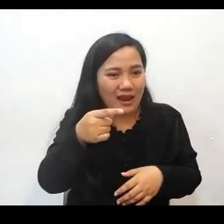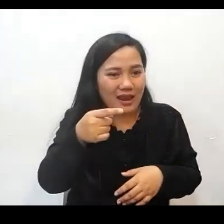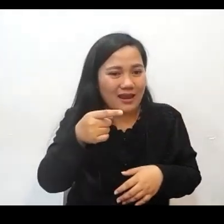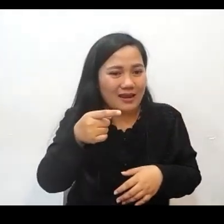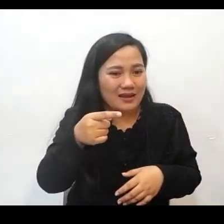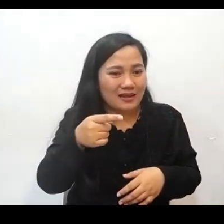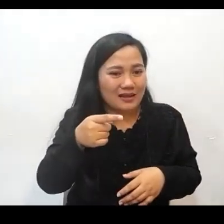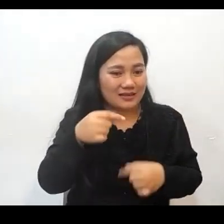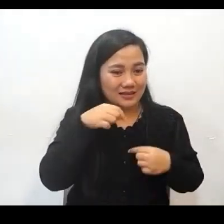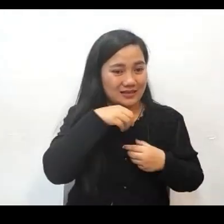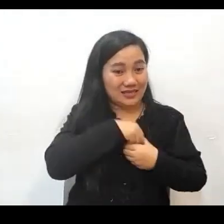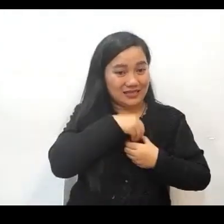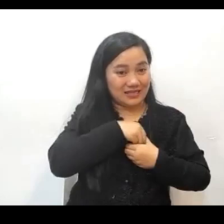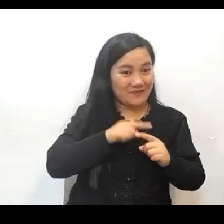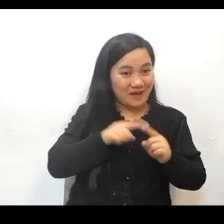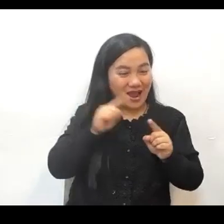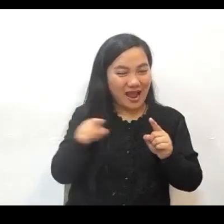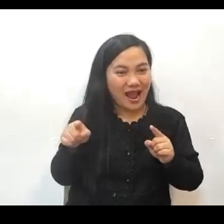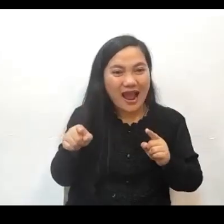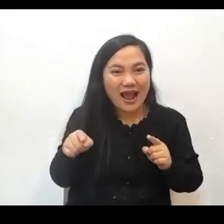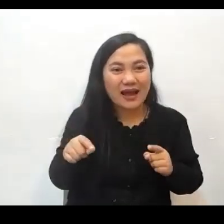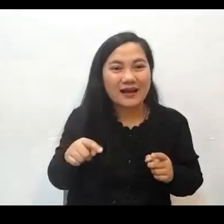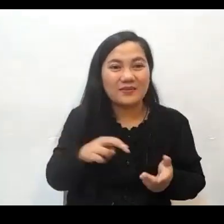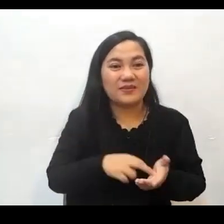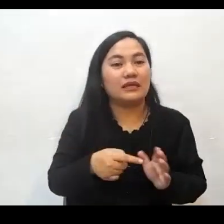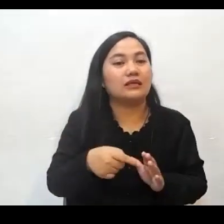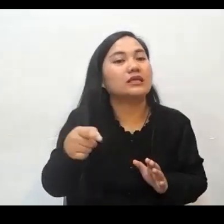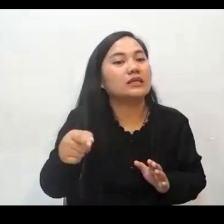Kaya yung kalooban po ng Diyos napakalinaw kumiwalay